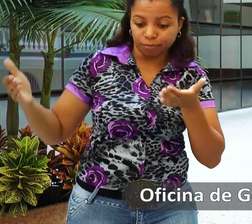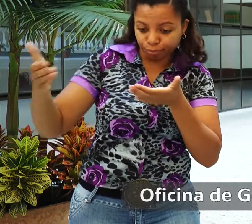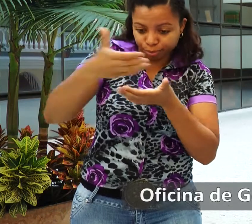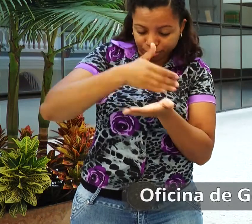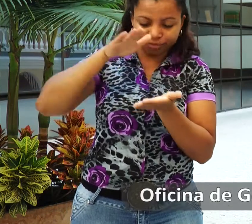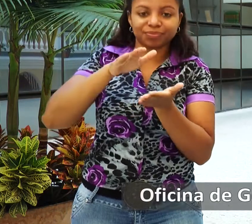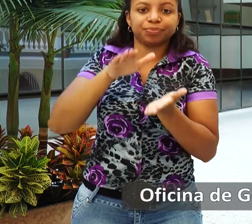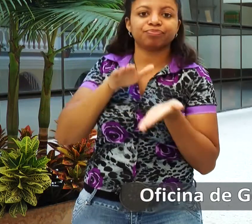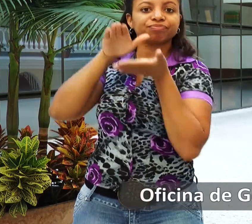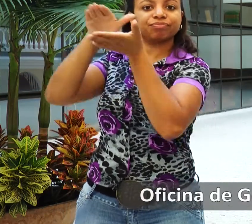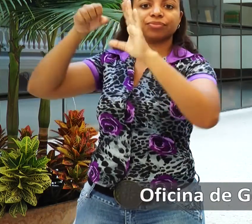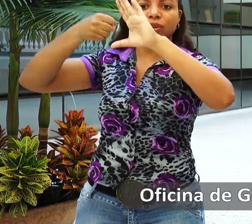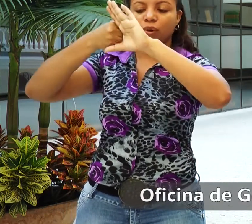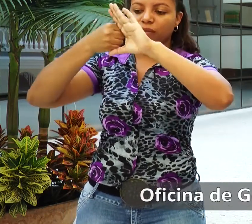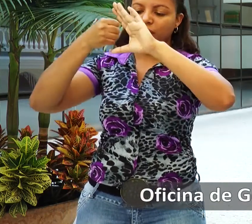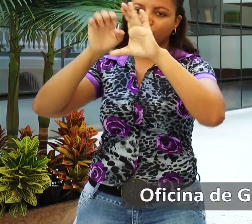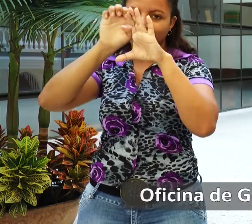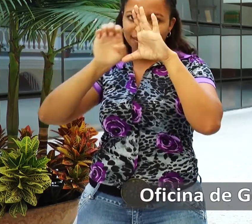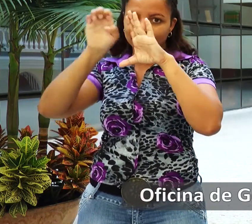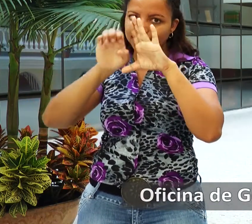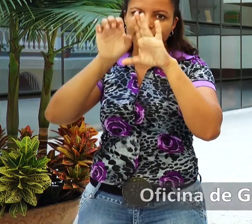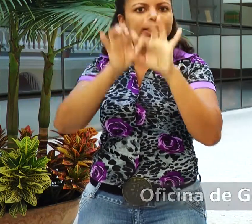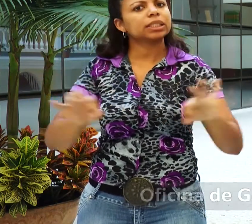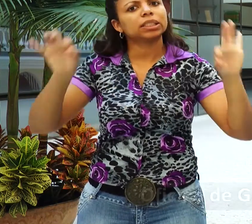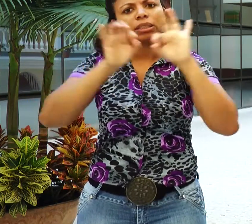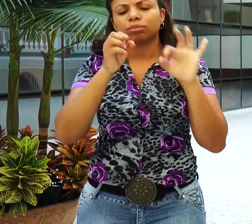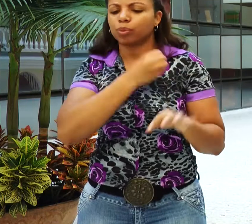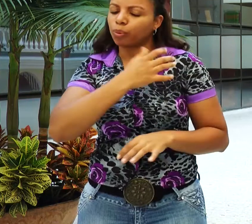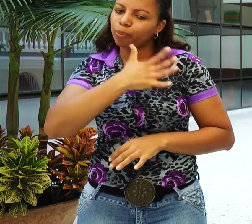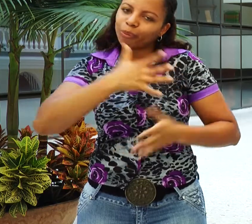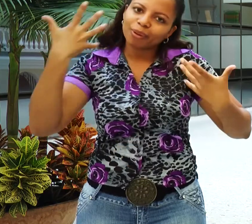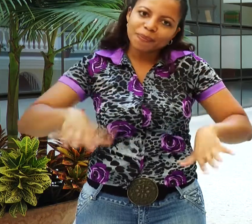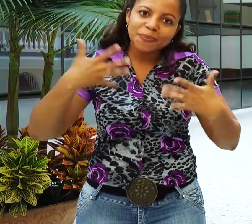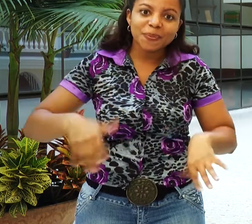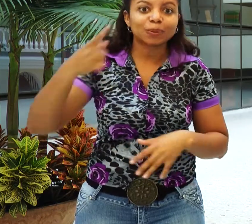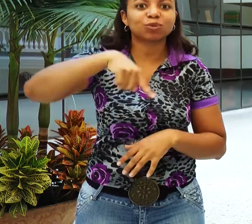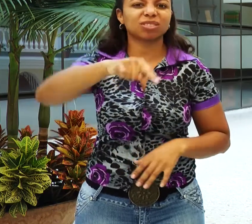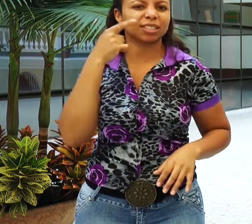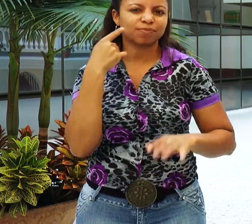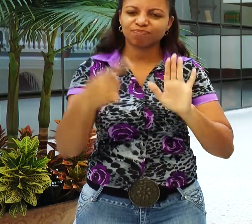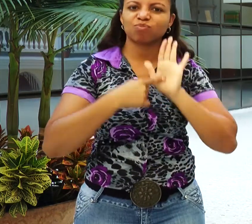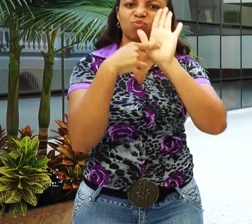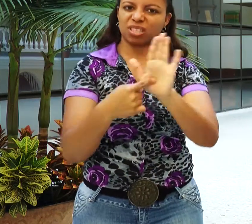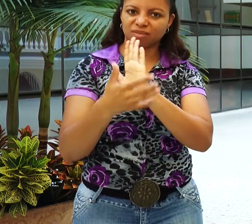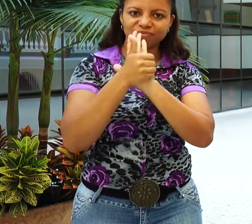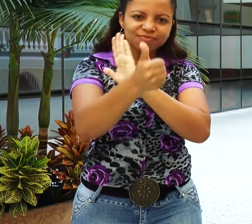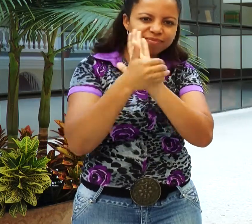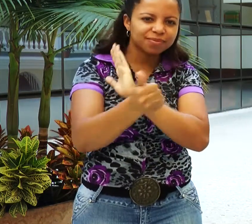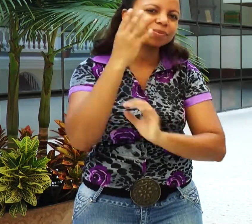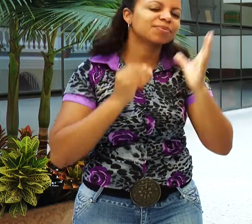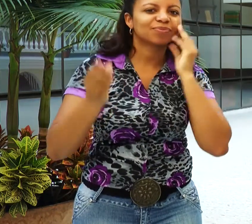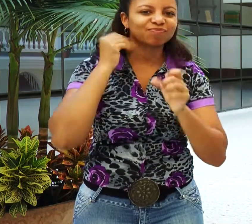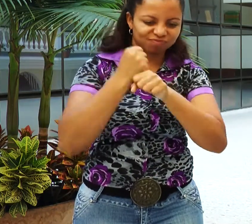la Oficina de Gestión de Empleo de CONFACAUCA. Esta es una importante oportunidad para que ustedes demuestren todo su talento y capacidad